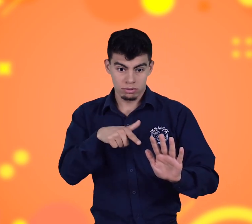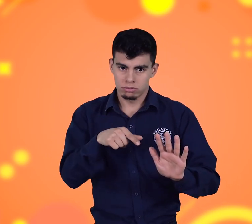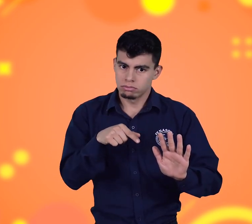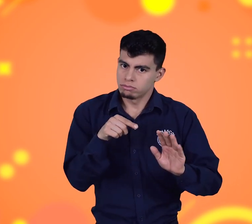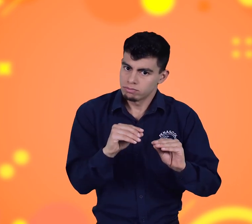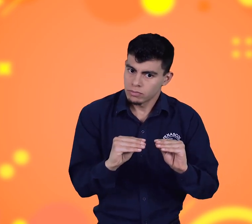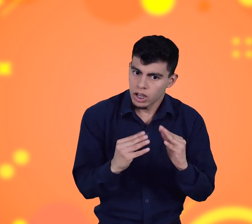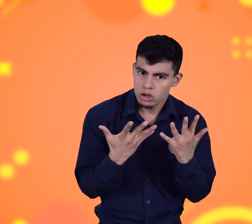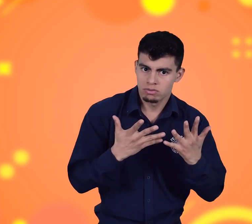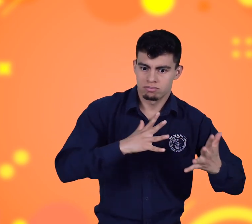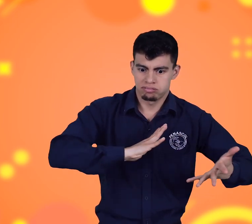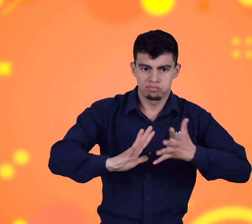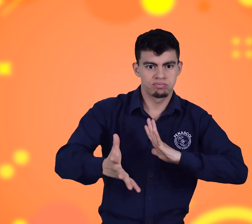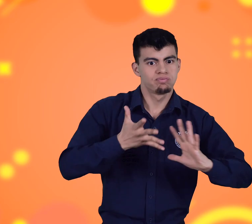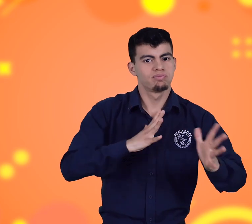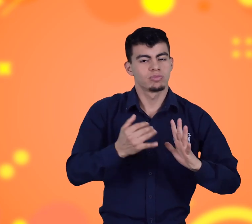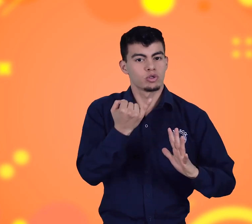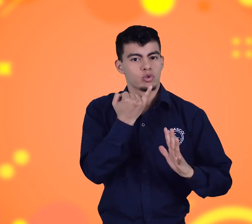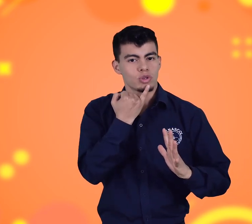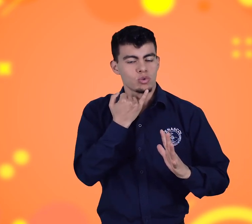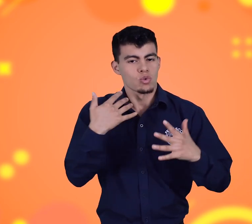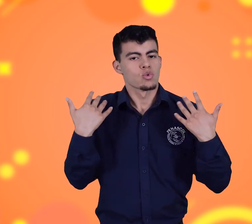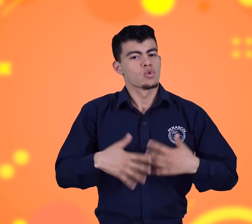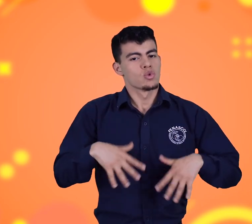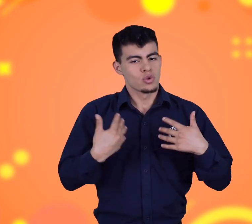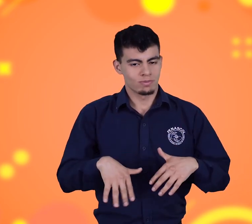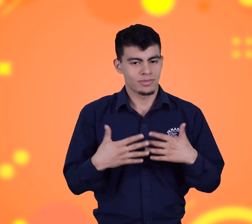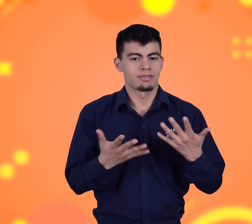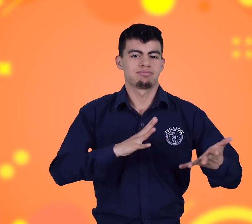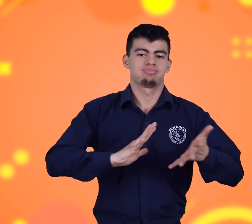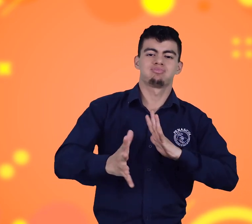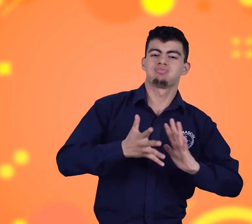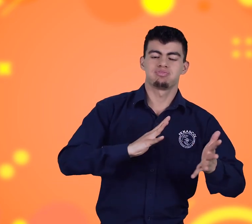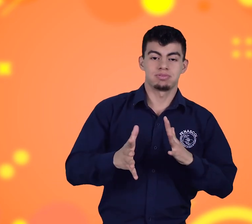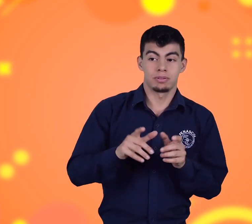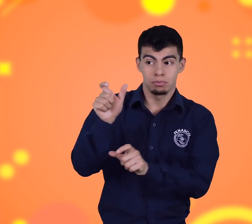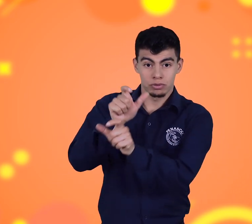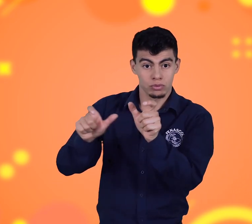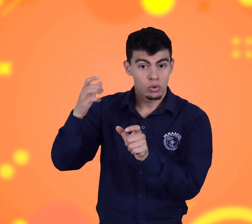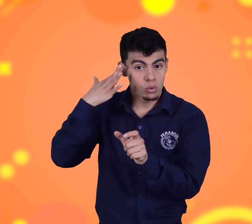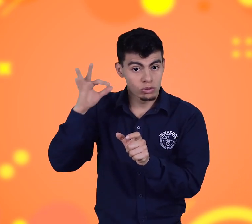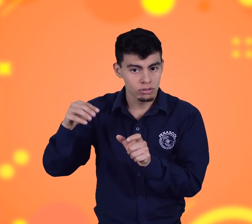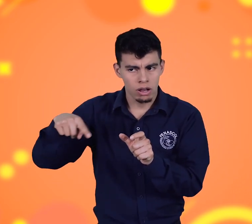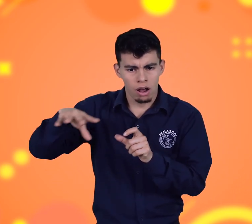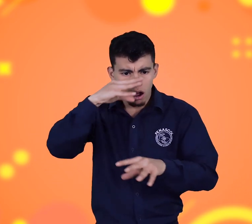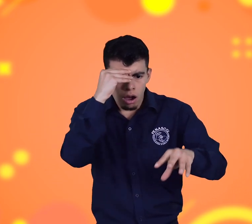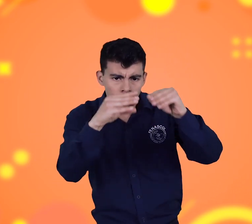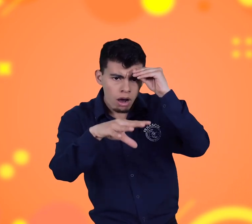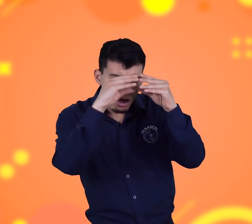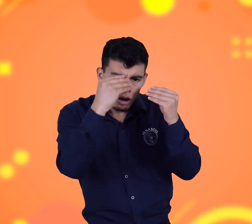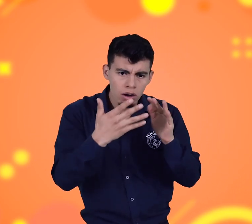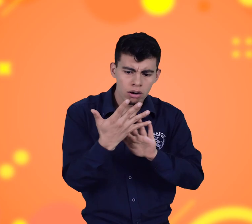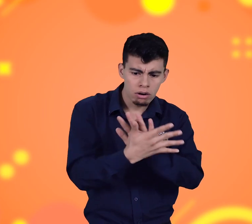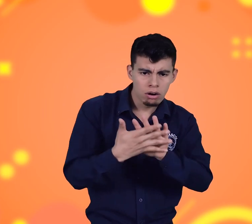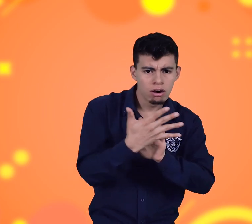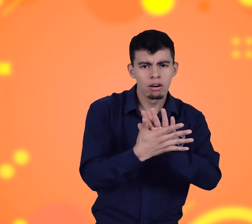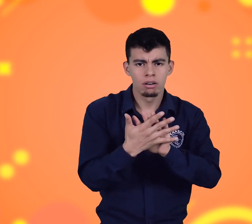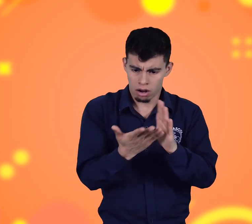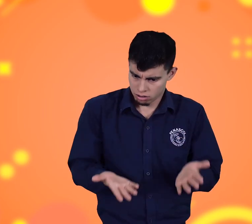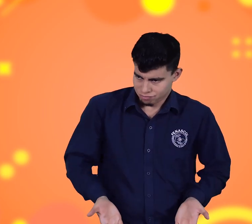mayor relevancia, pues la lengua de señas es también un idioma. Además, está disponible para que otras personas puedan aprenderla